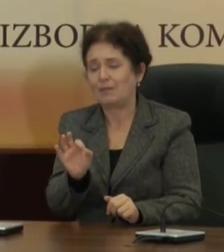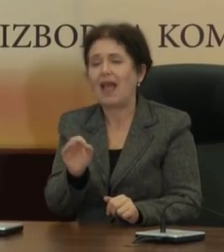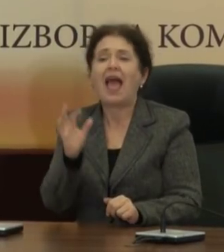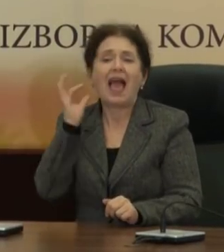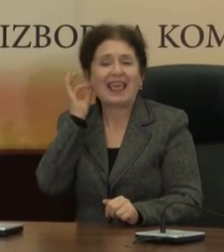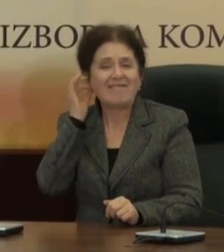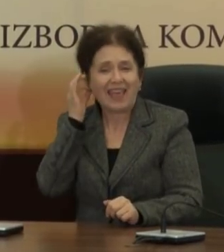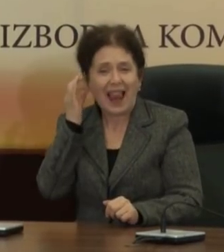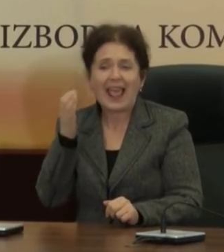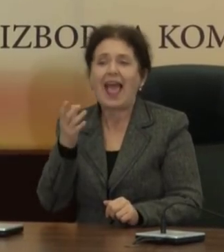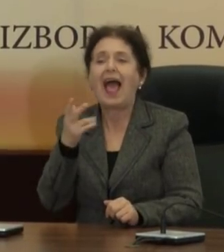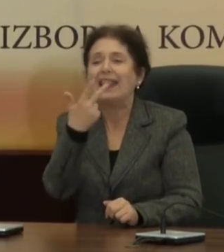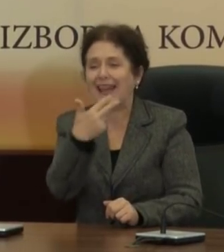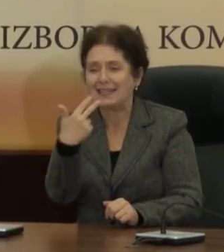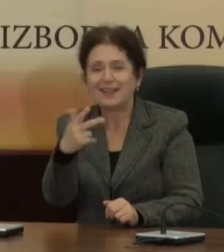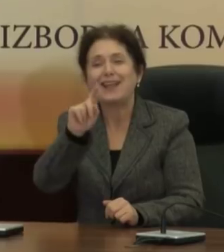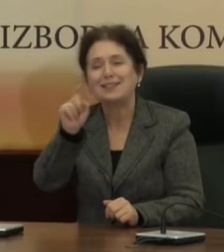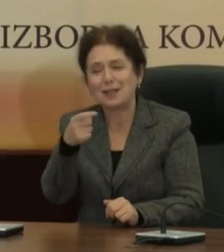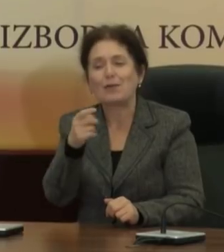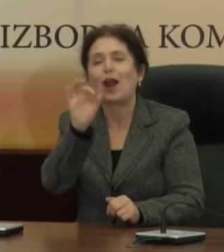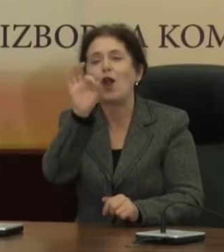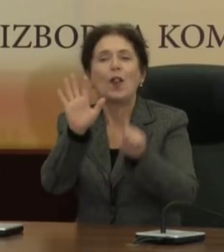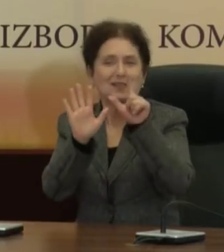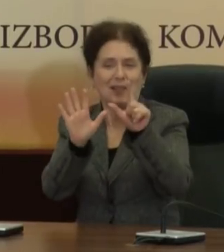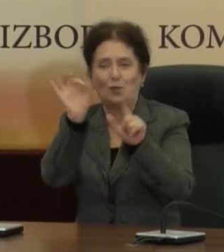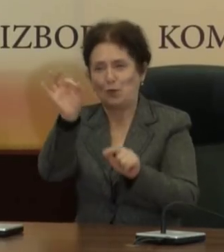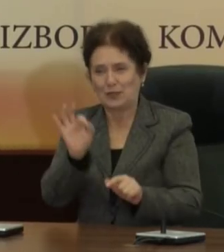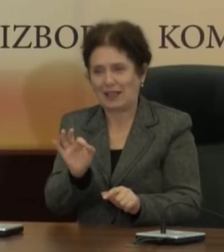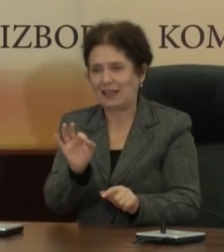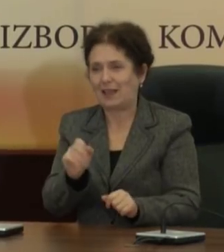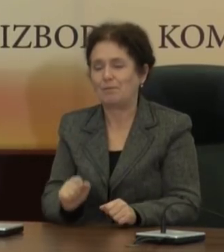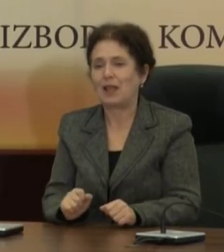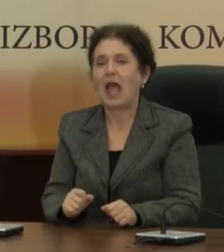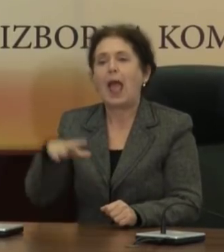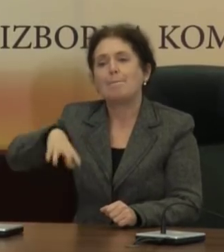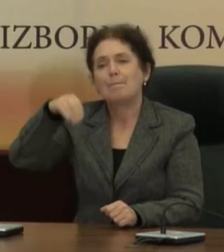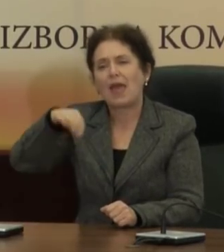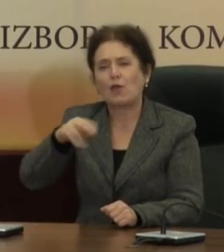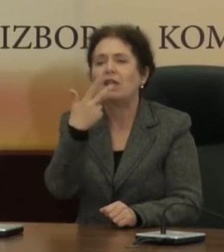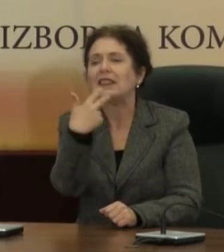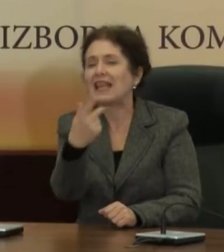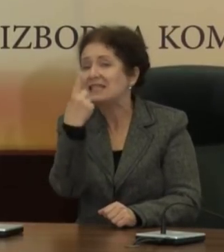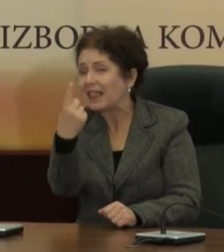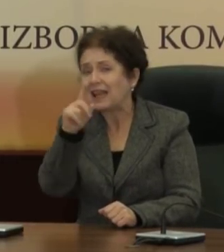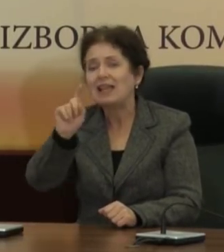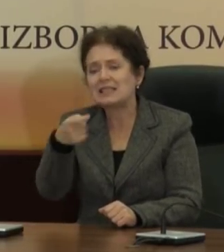Гевгелија 33,07%, И Берово 31